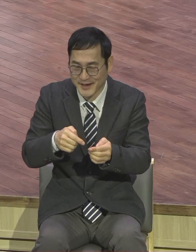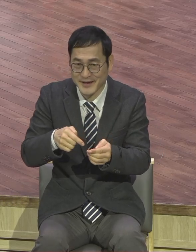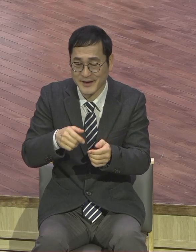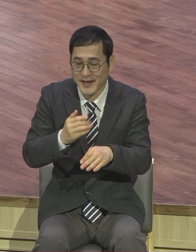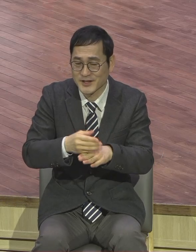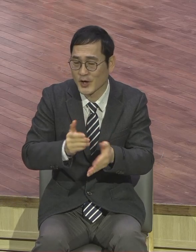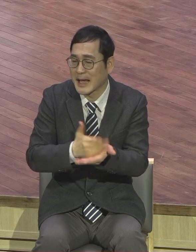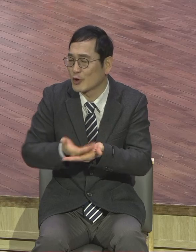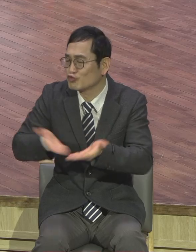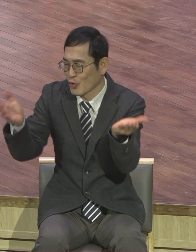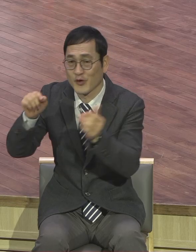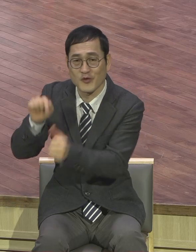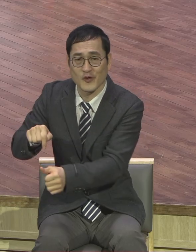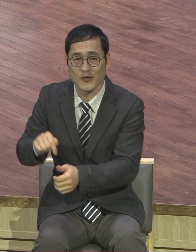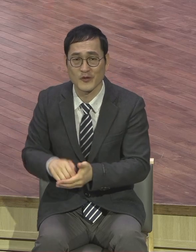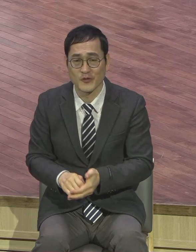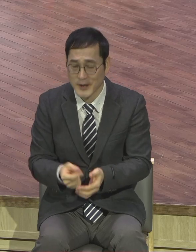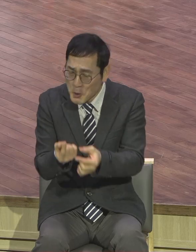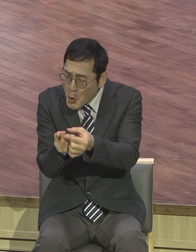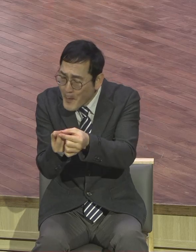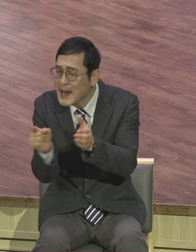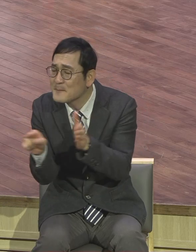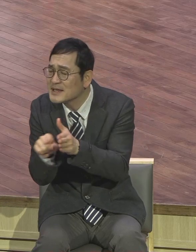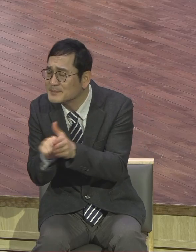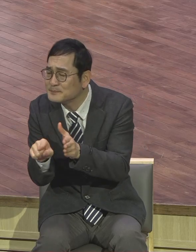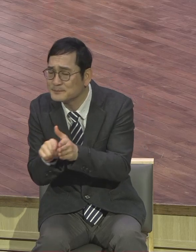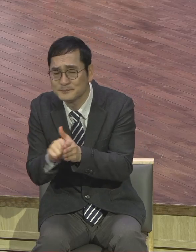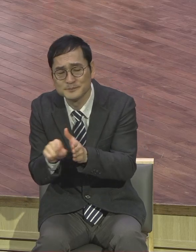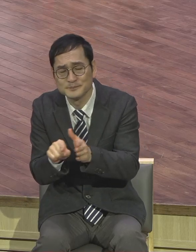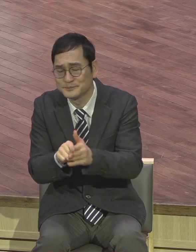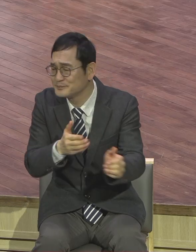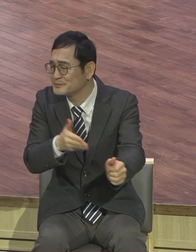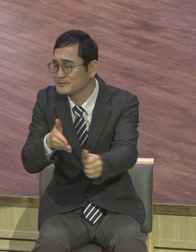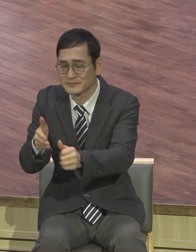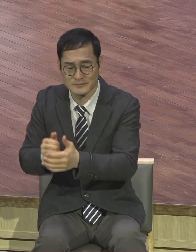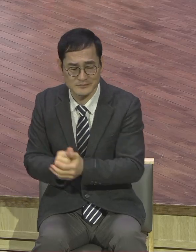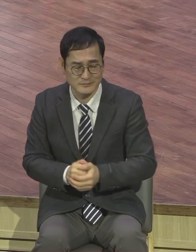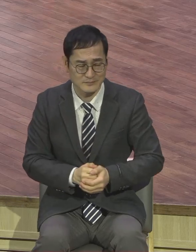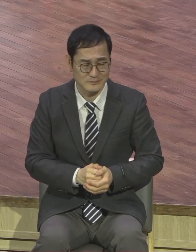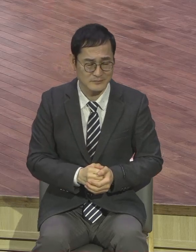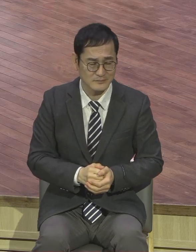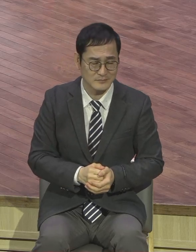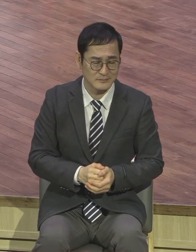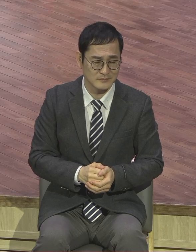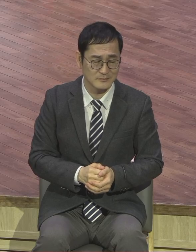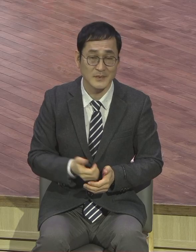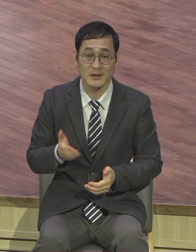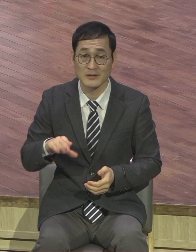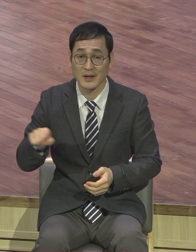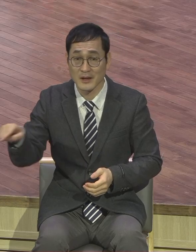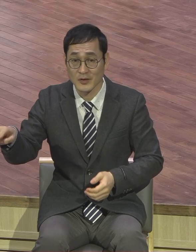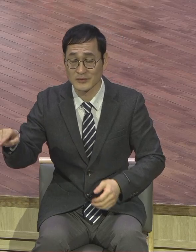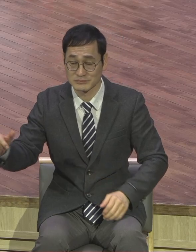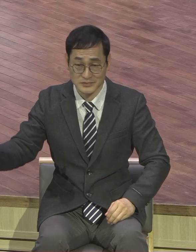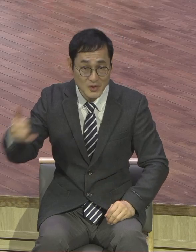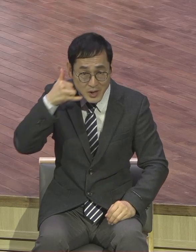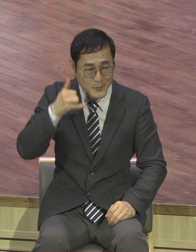우리가 얼마나 믿음이 없는 걸 알아야 되니까 이걸 주라고 했더니 코팅하러 간 부목사에게 전화가 왔어요. 목사님 너무